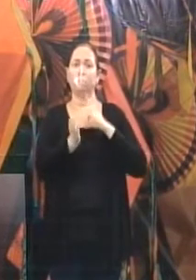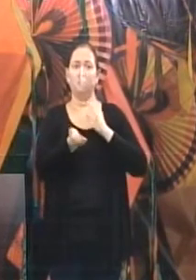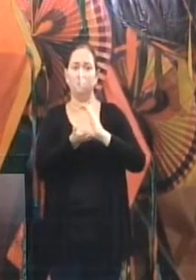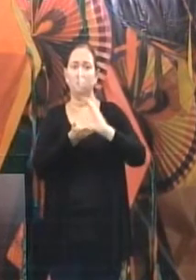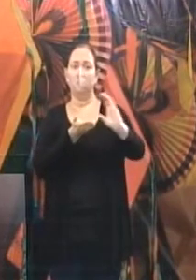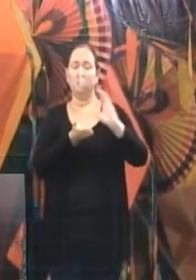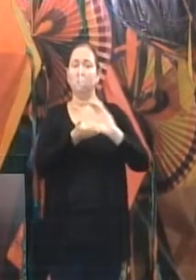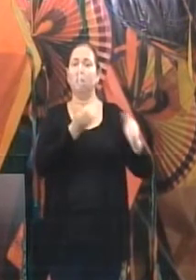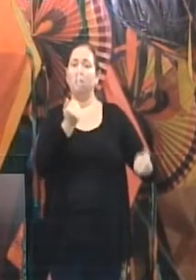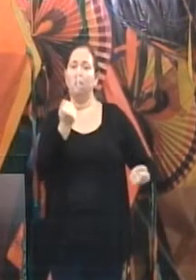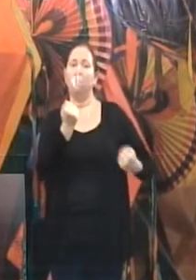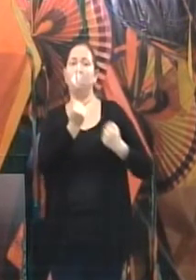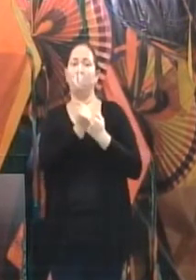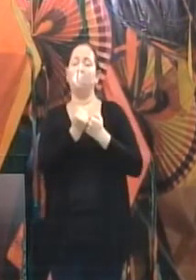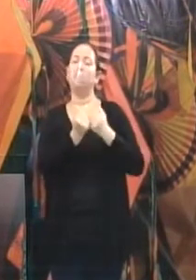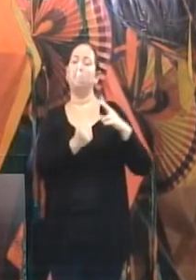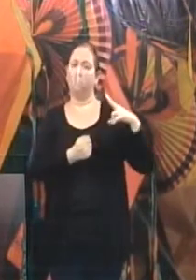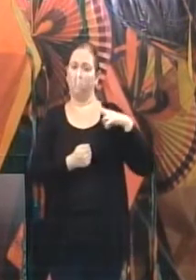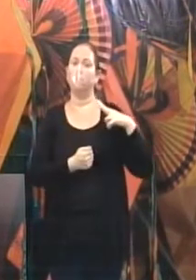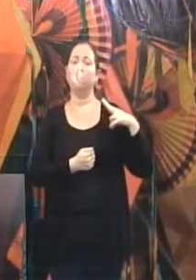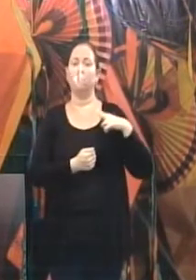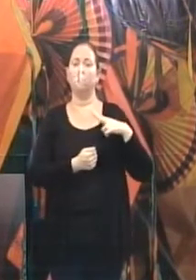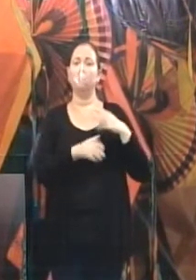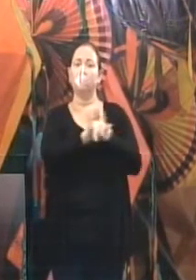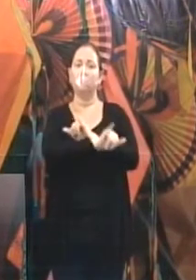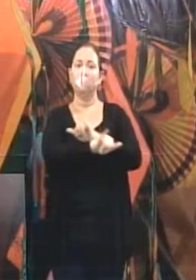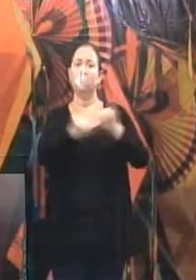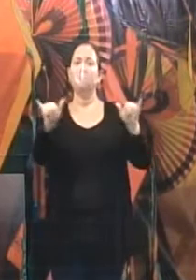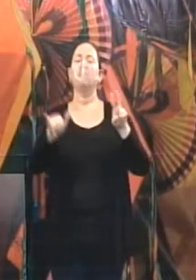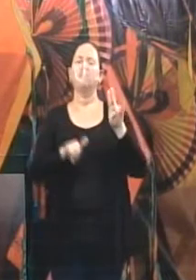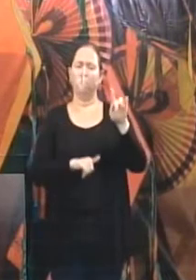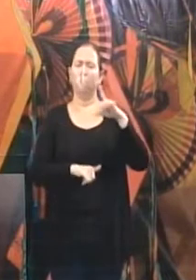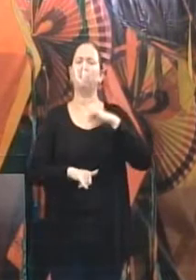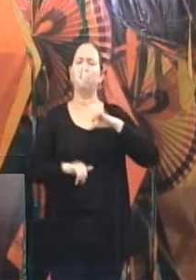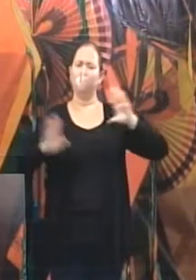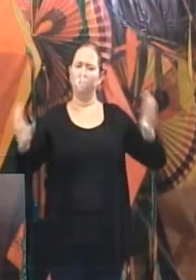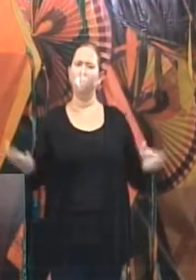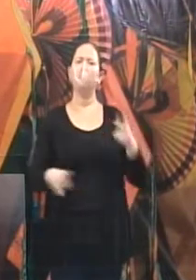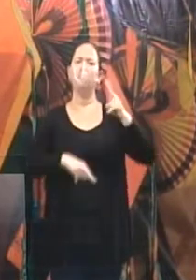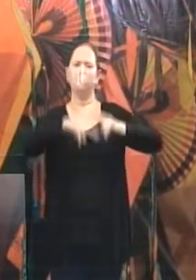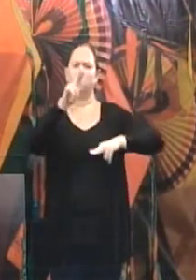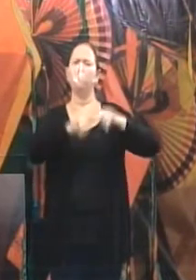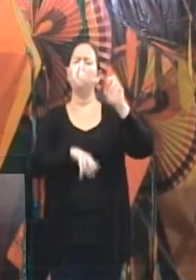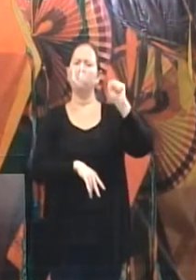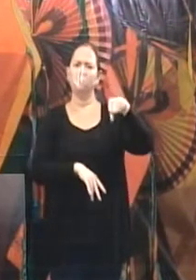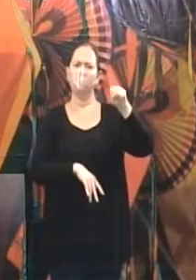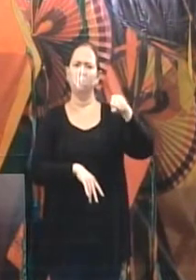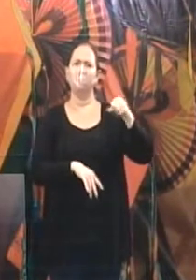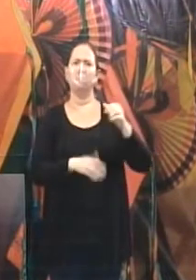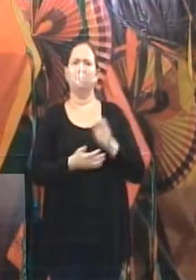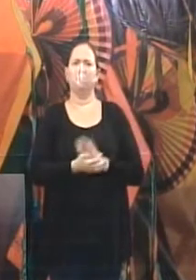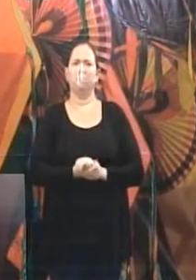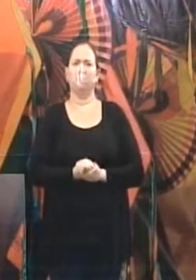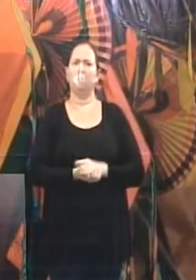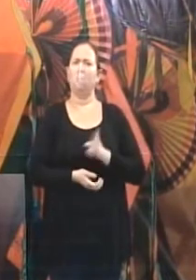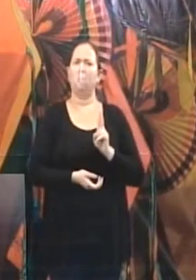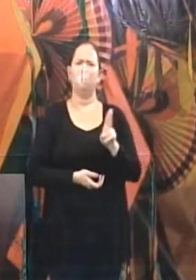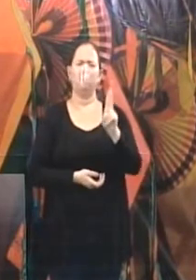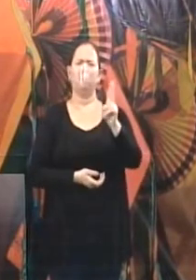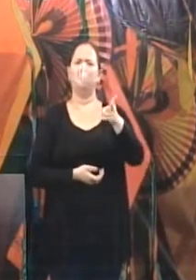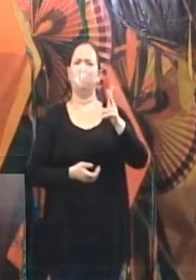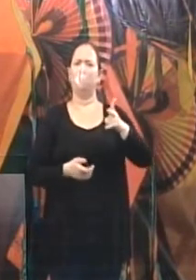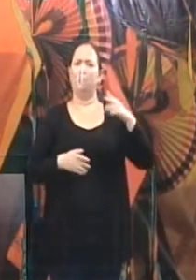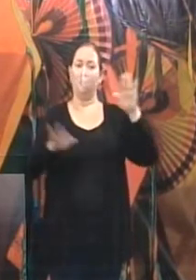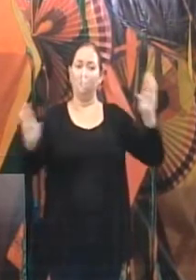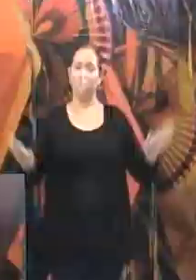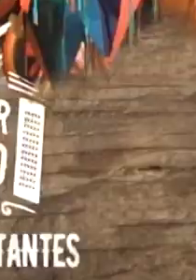patrocínio da iniciativa privada, está anunciando que vai ter São João sim, para manter essa chama, essa festa tão importante